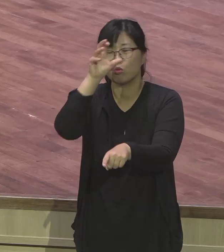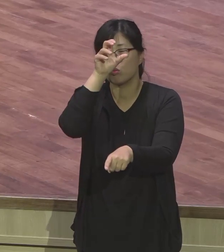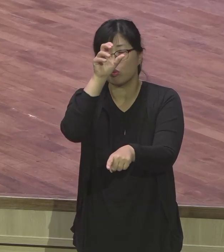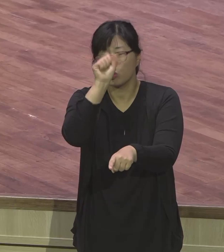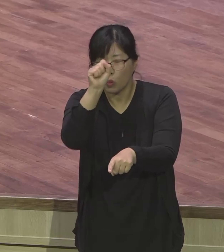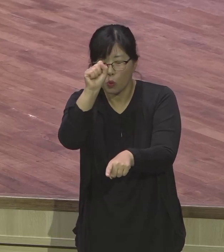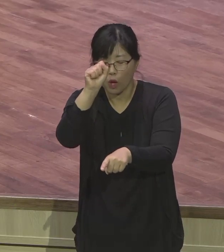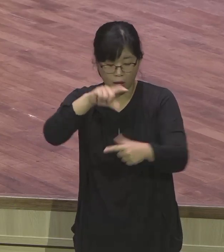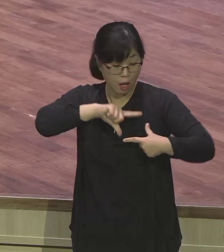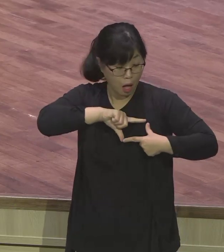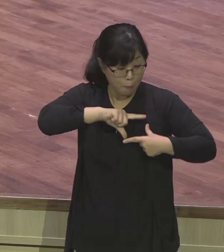싶습니다.